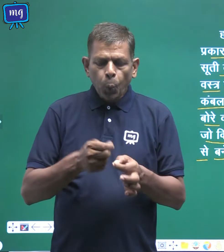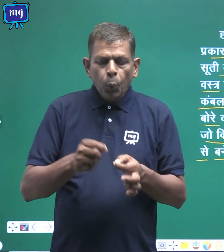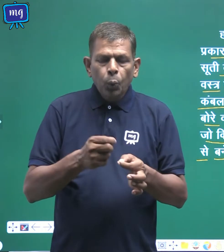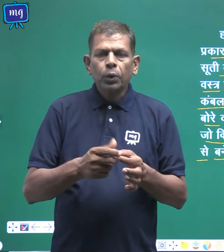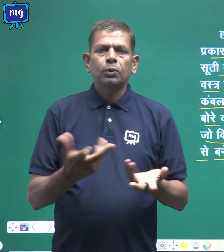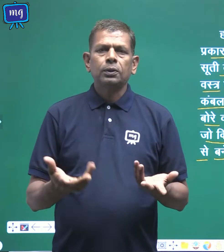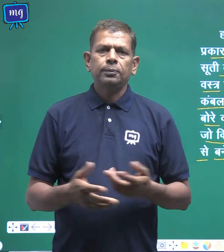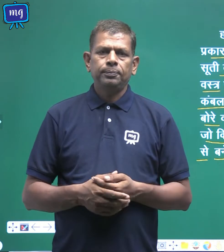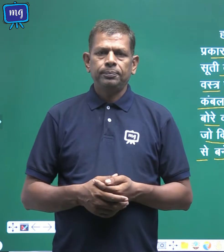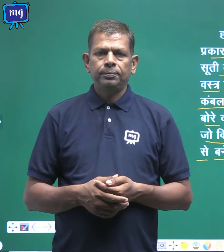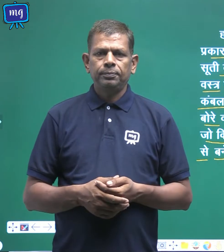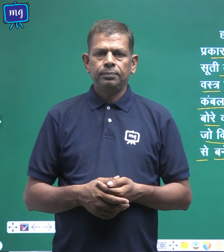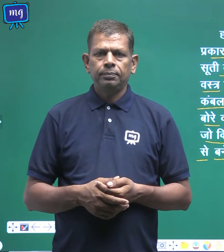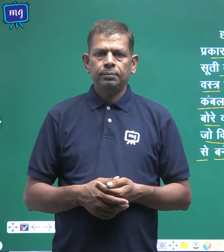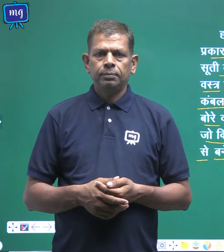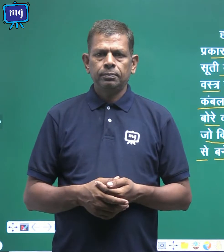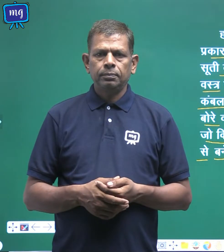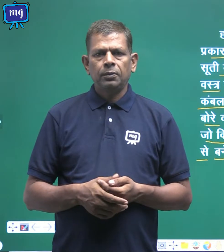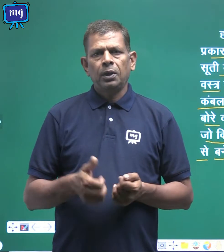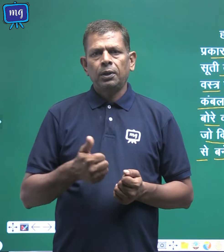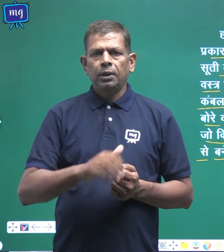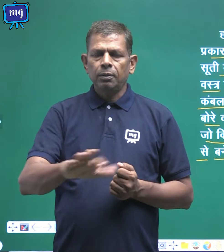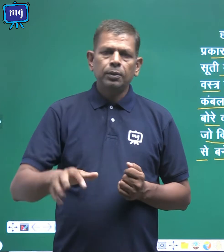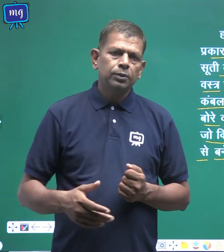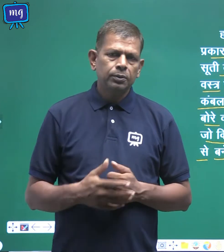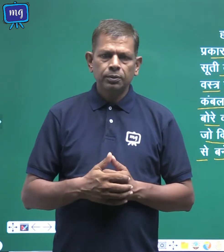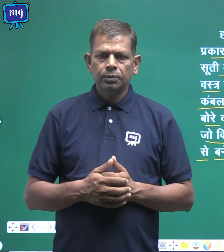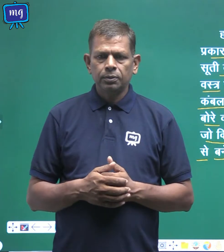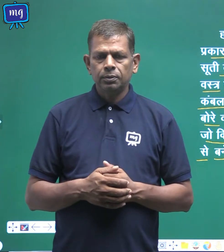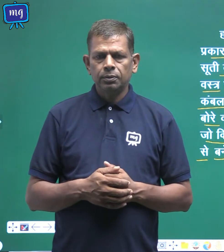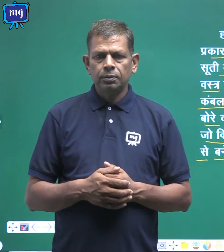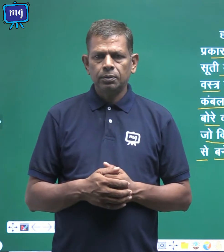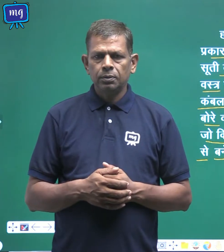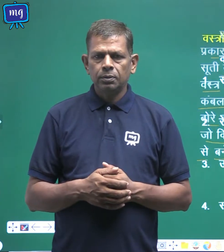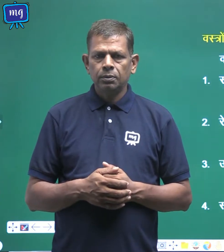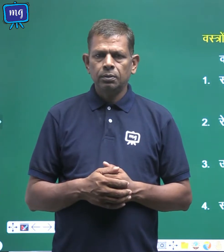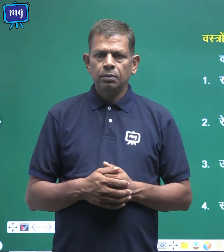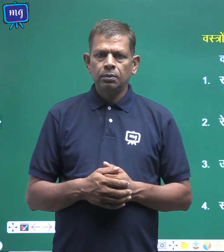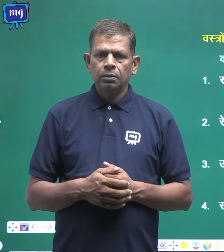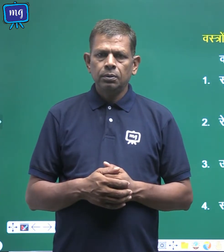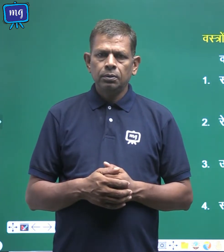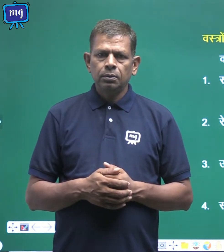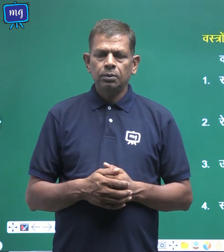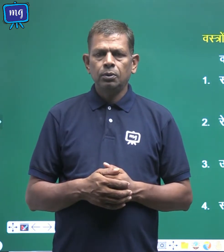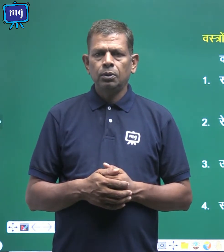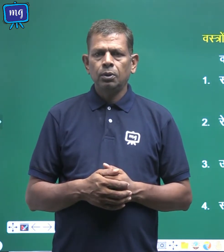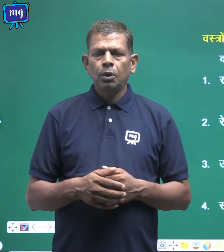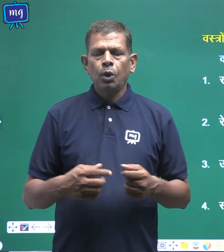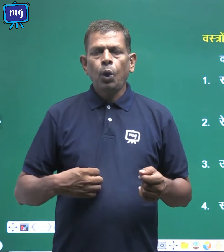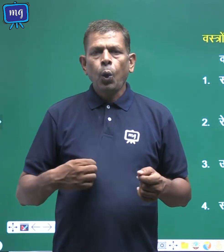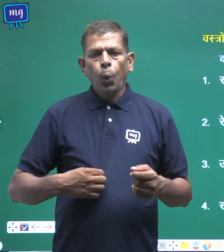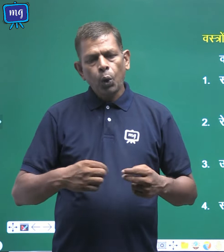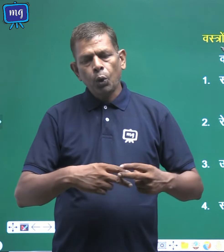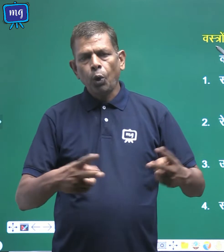वस्त्र होता है ठीक है बच्चो वस्त्रों में